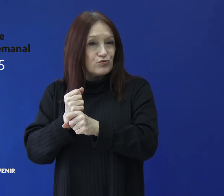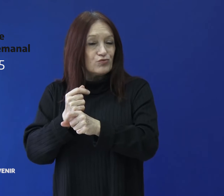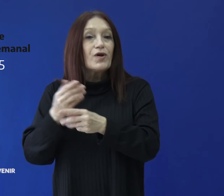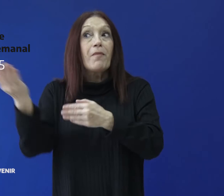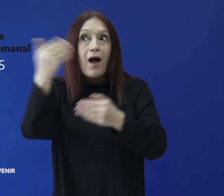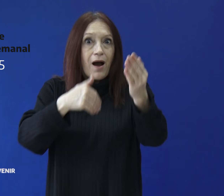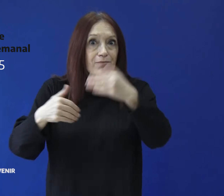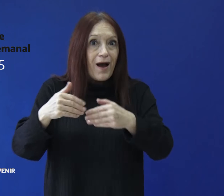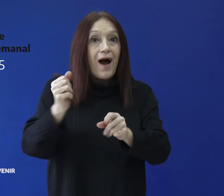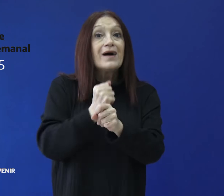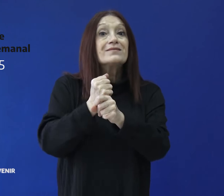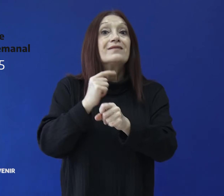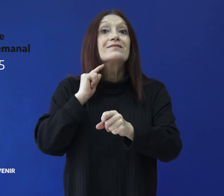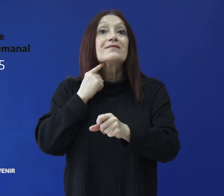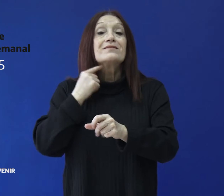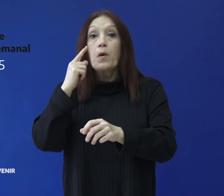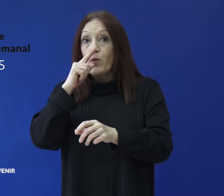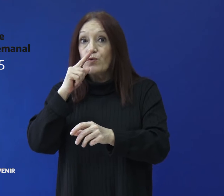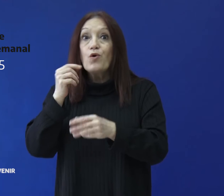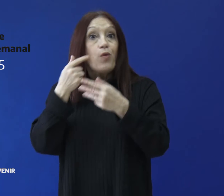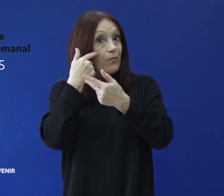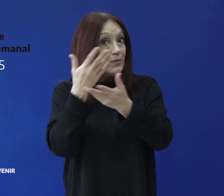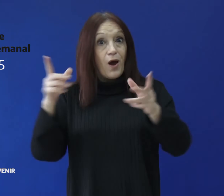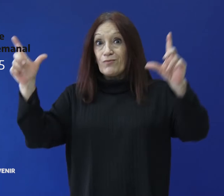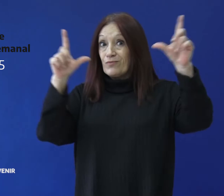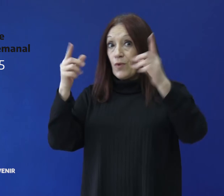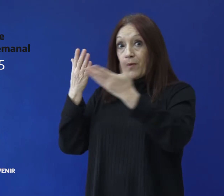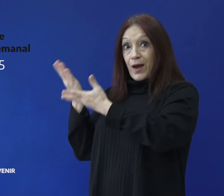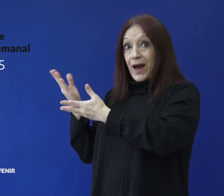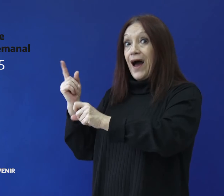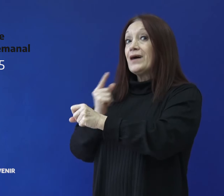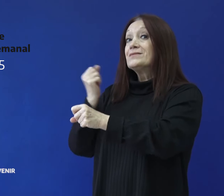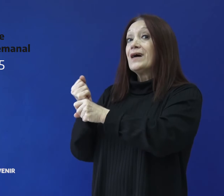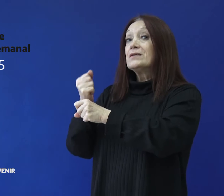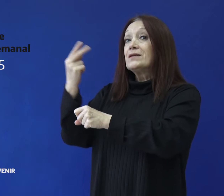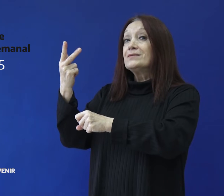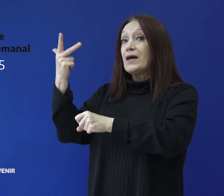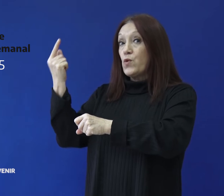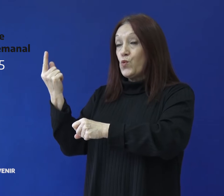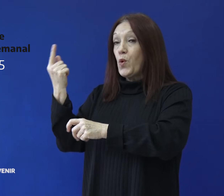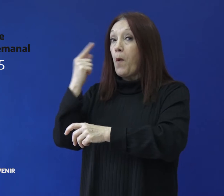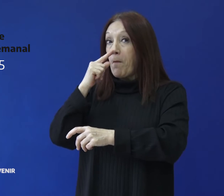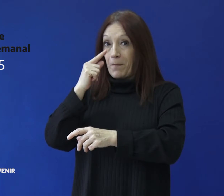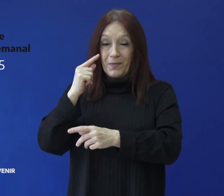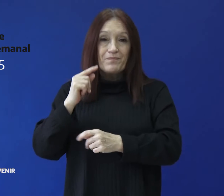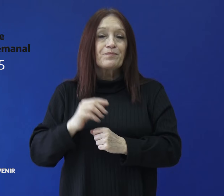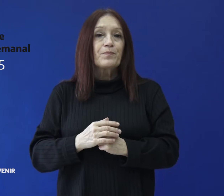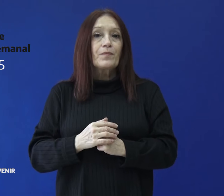13 de julio y se expondrán online hasta el 31 del mes entrante. La muestra se